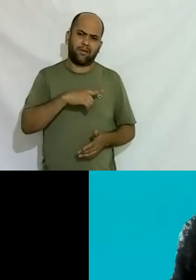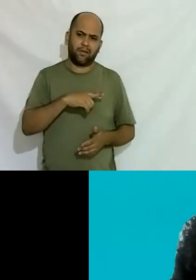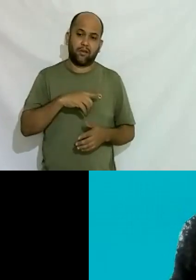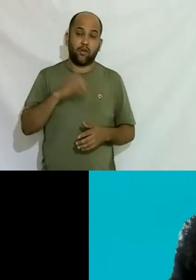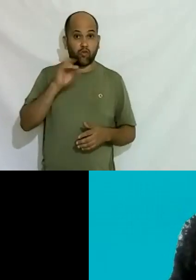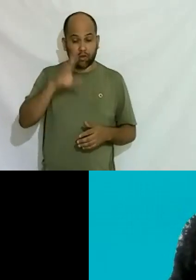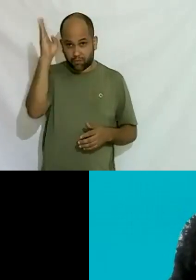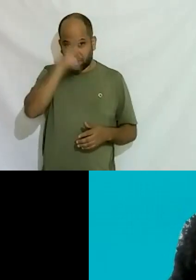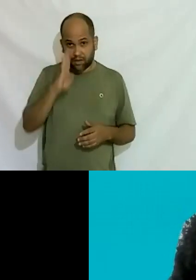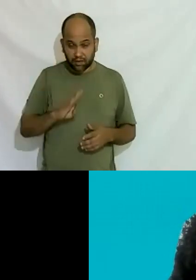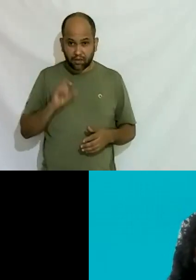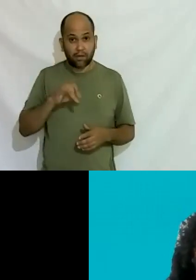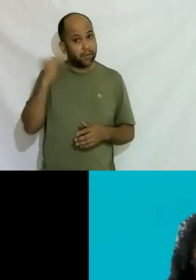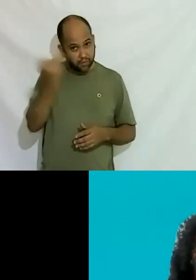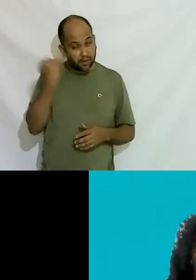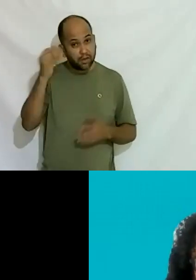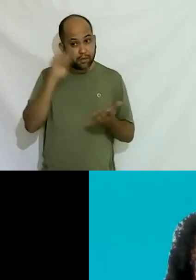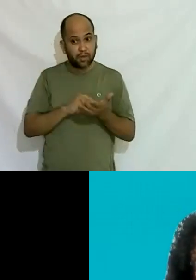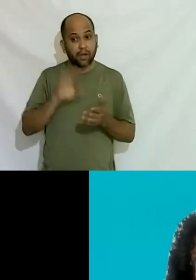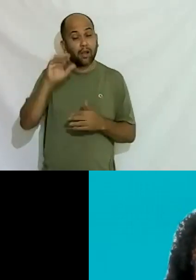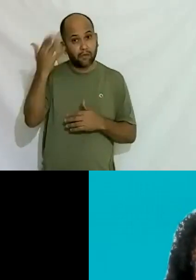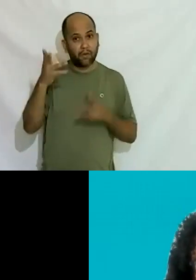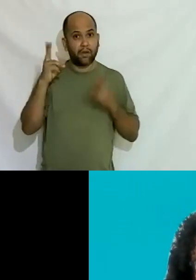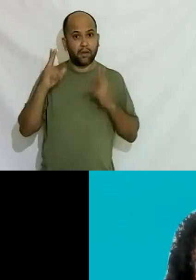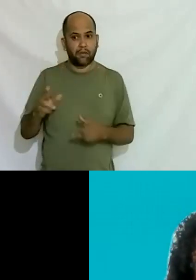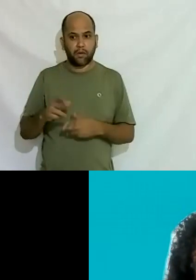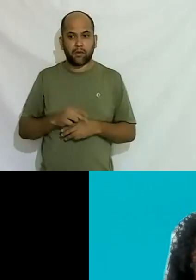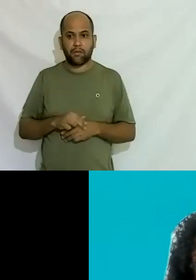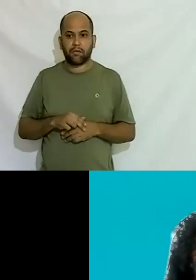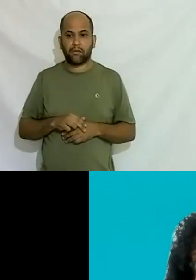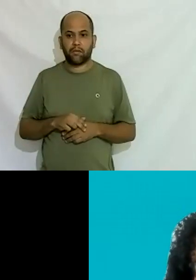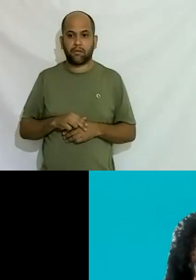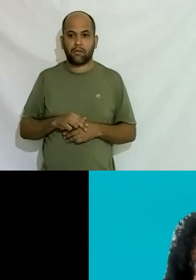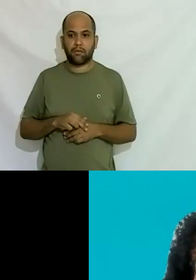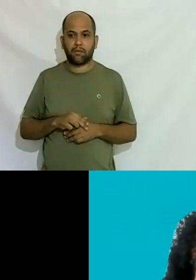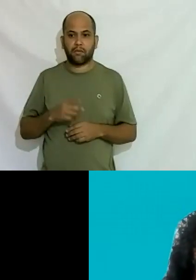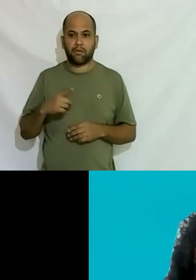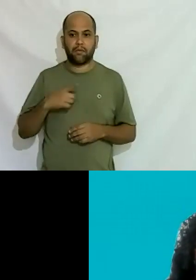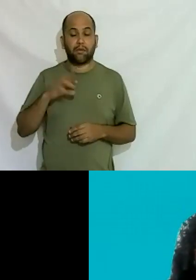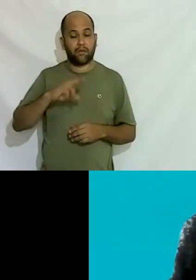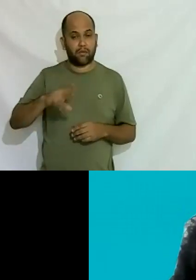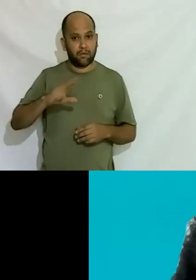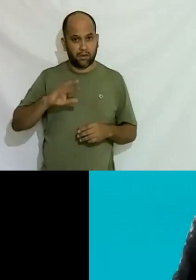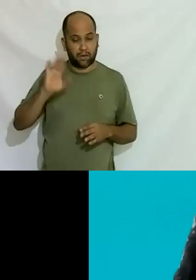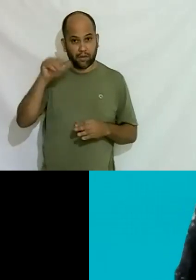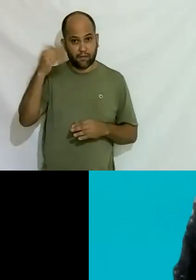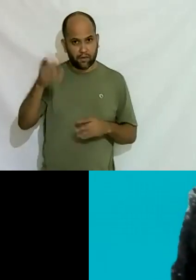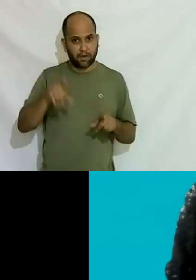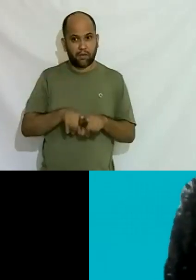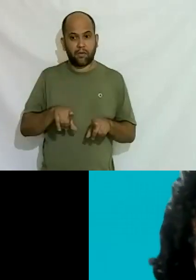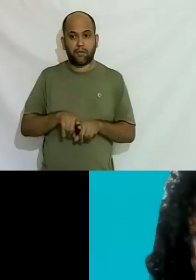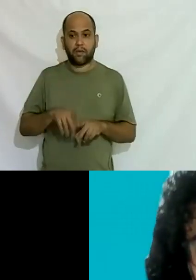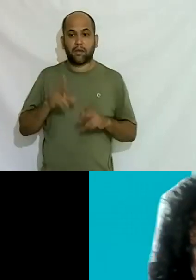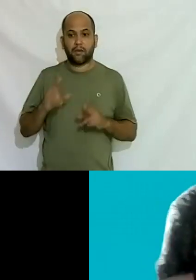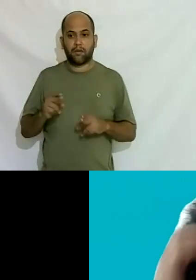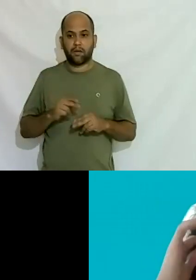Brasil isso é importante colocar fora igual tá gente o Brasil é pior país do mundo não é a África vai conseguir a que você vai dizer que não